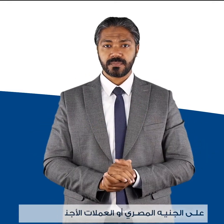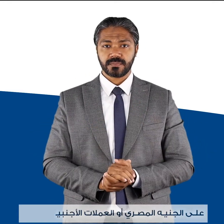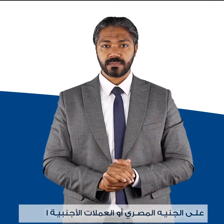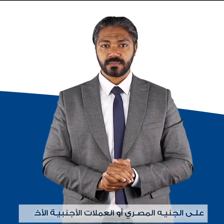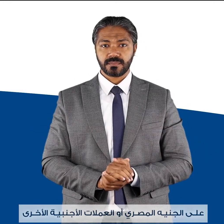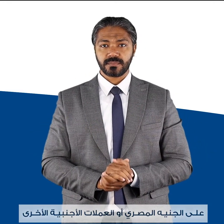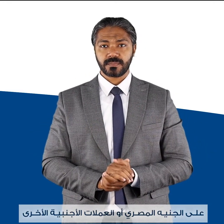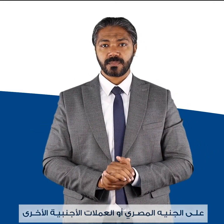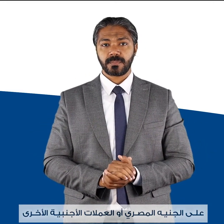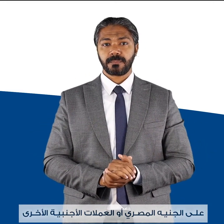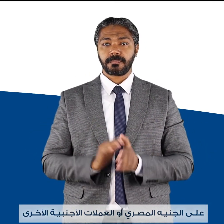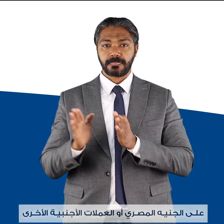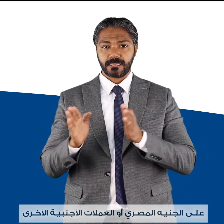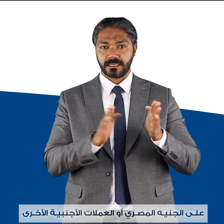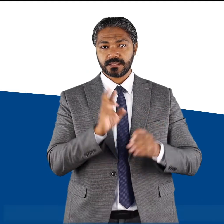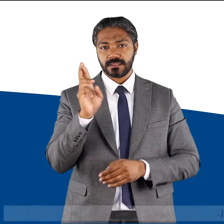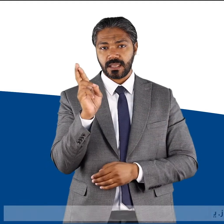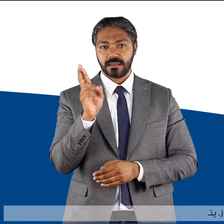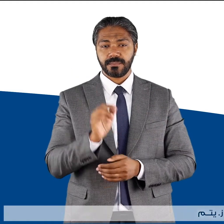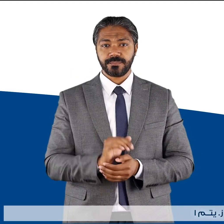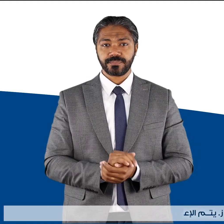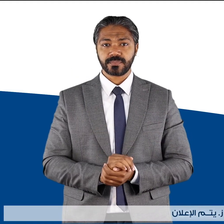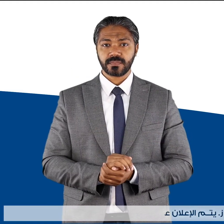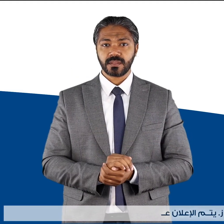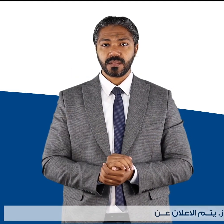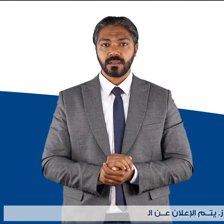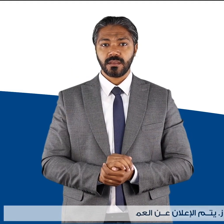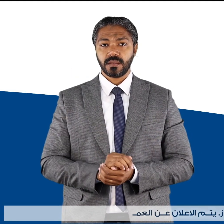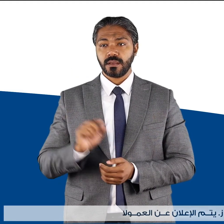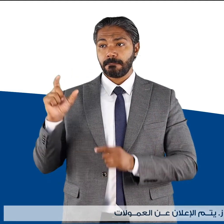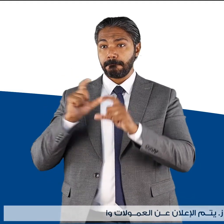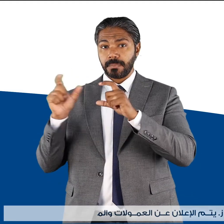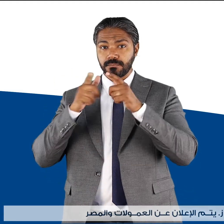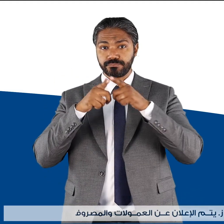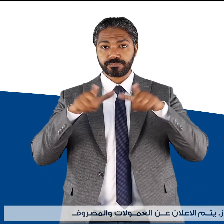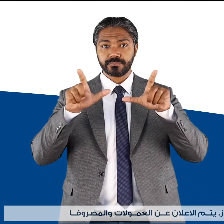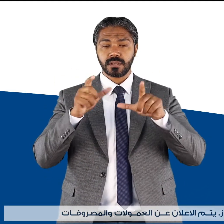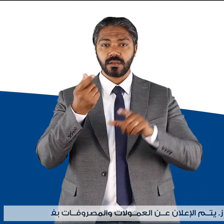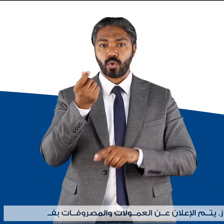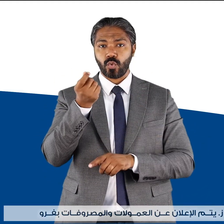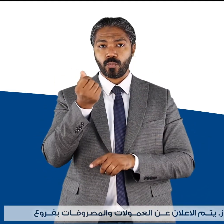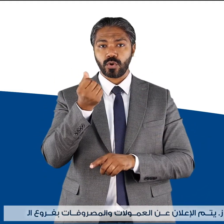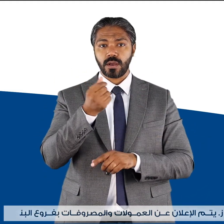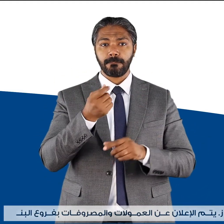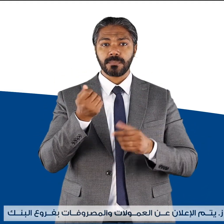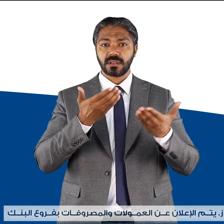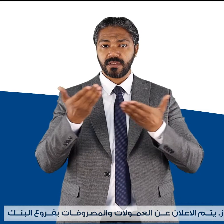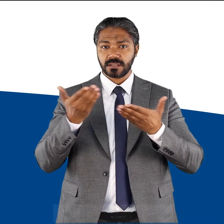العملات الأجنبية الأخرى زاي يتم الإعلان عن العمولات والمصروفات بفروع البنك أو